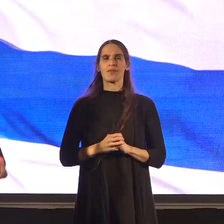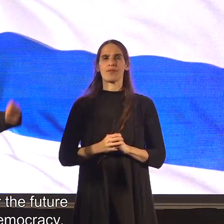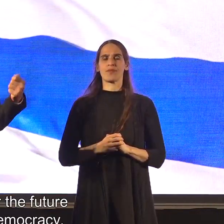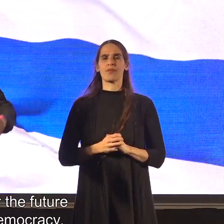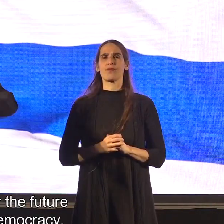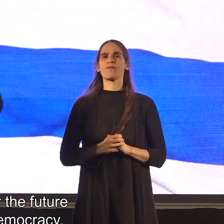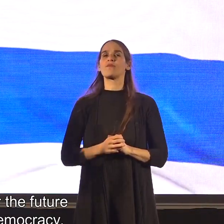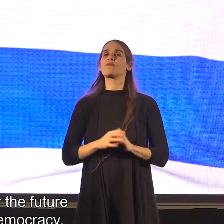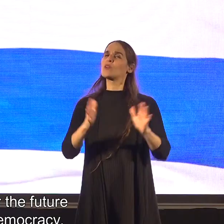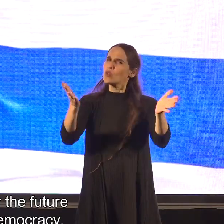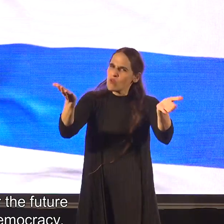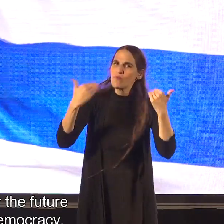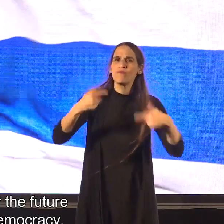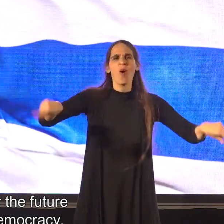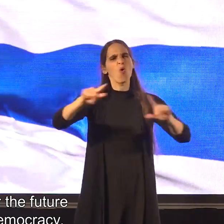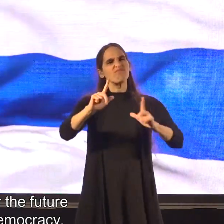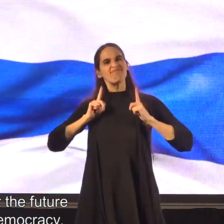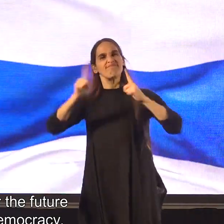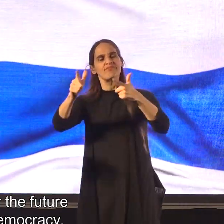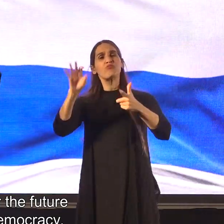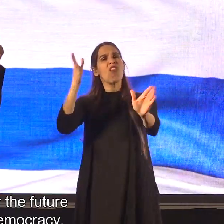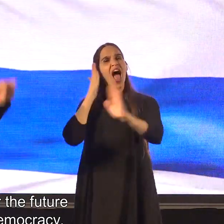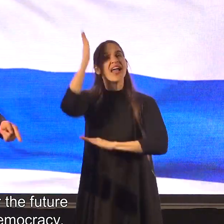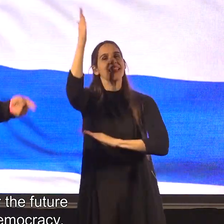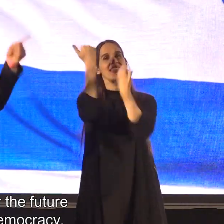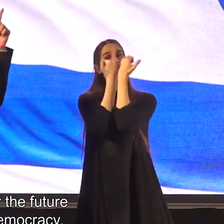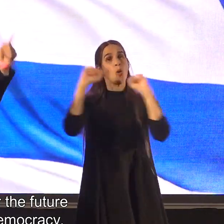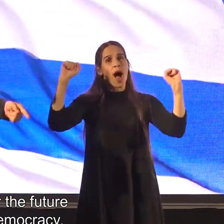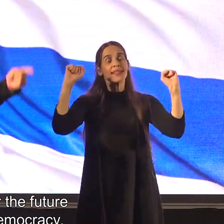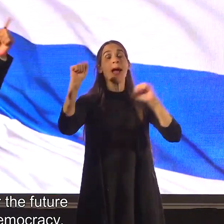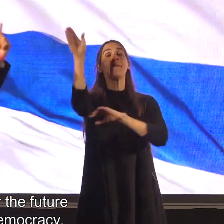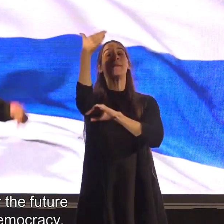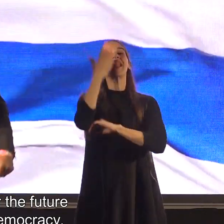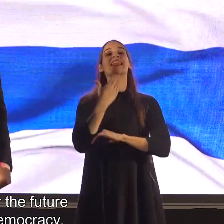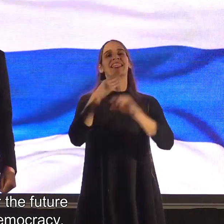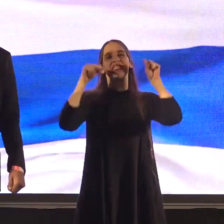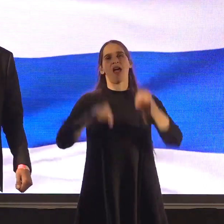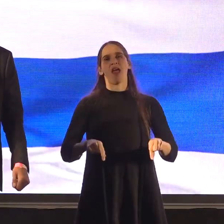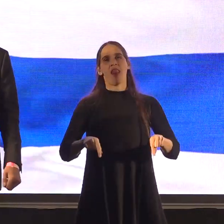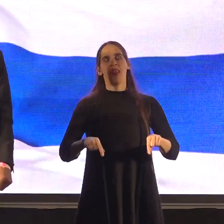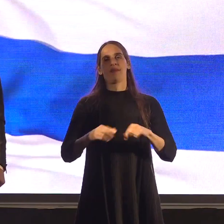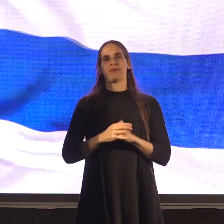בואו נאבק למען עתידה של הדמוקרטיה במדינת ישראל